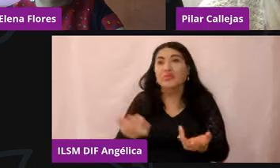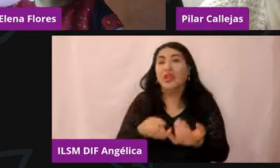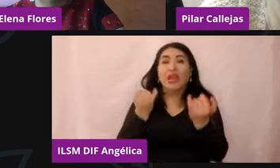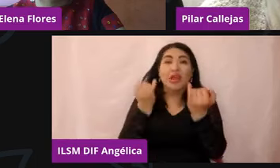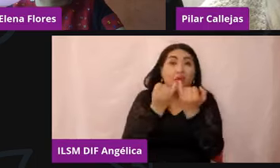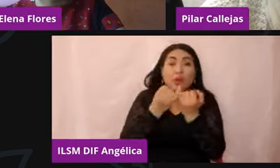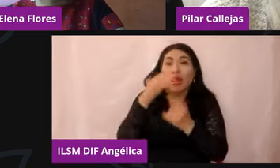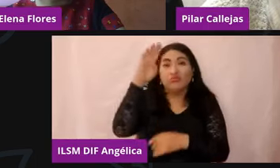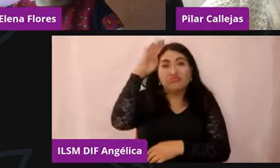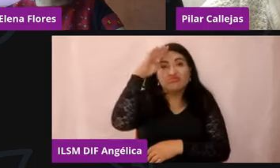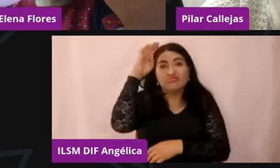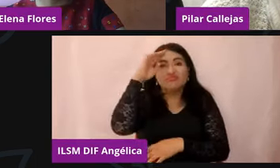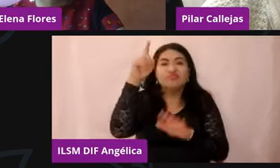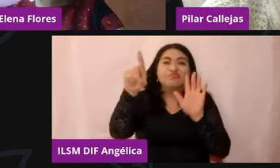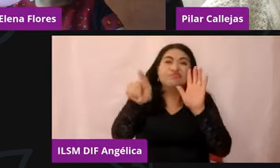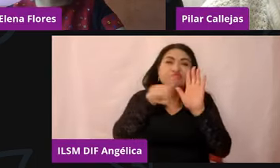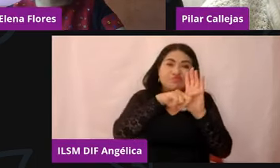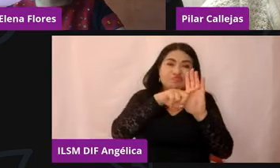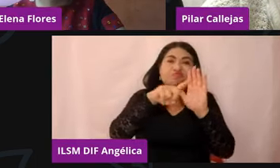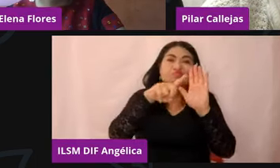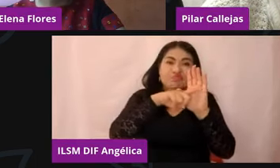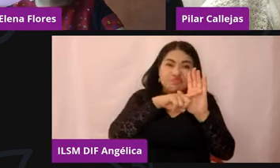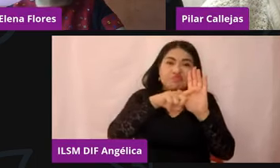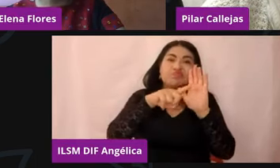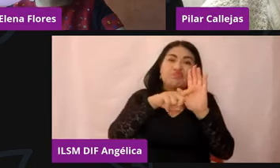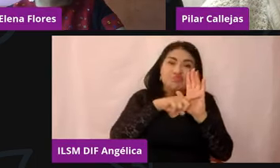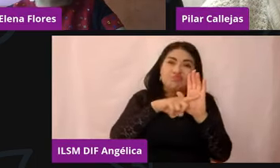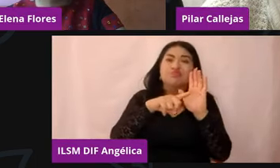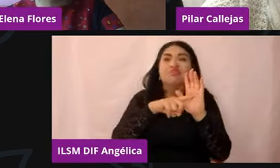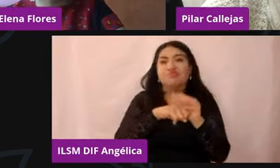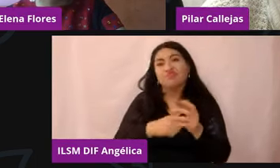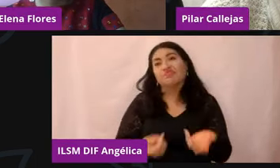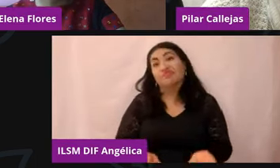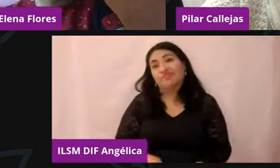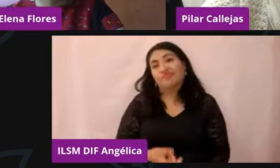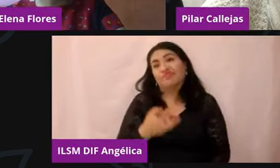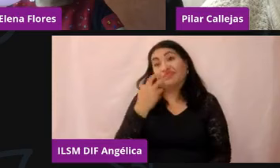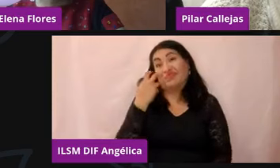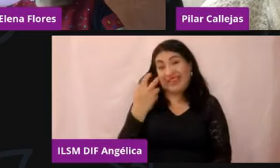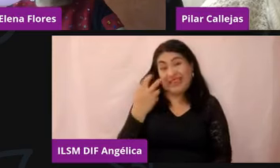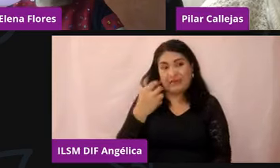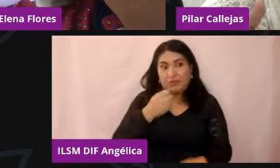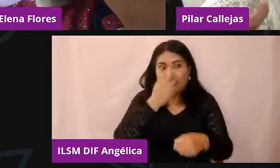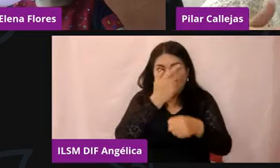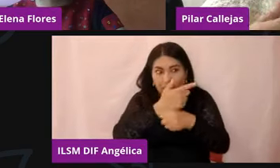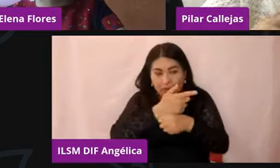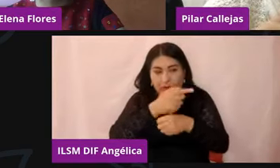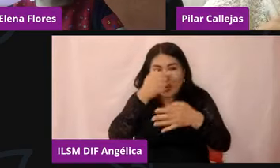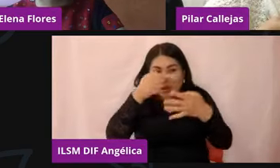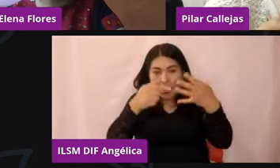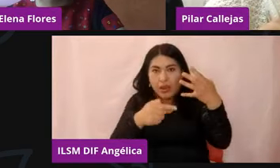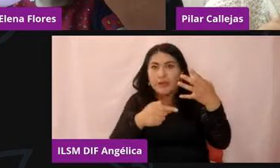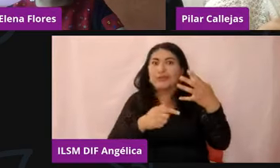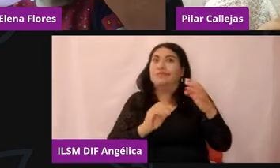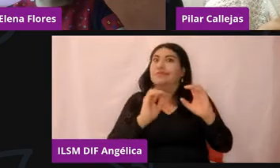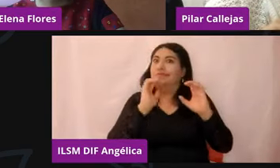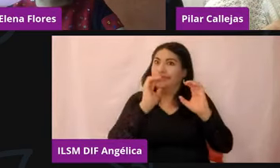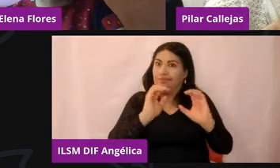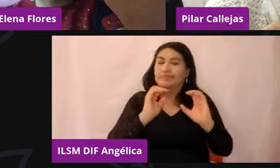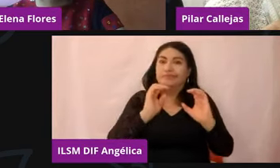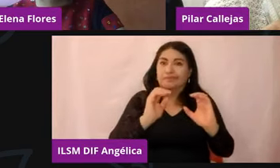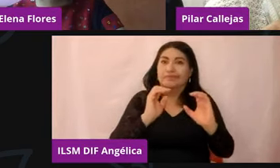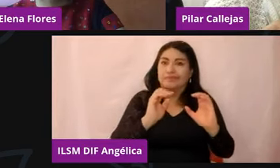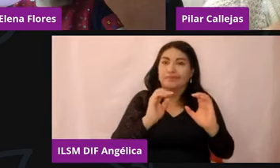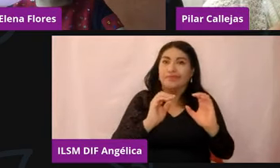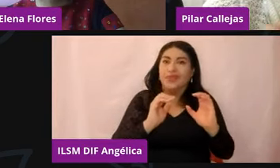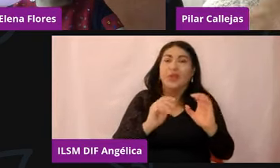vez son más negativos, ¿no? Entonces, son como datos de alarma clínicos que son como muy frecuentes en la